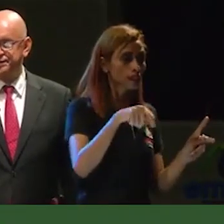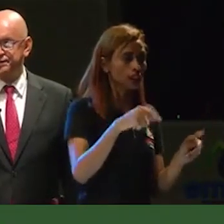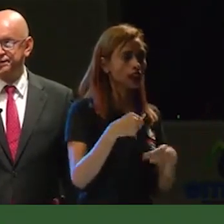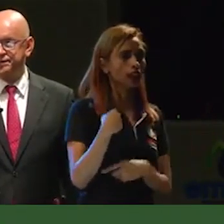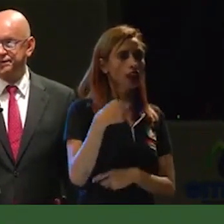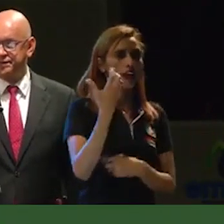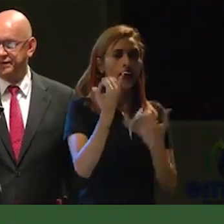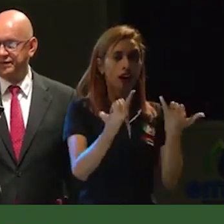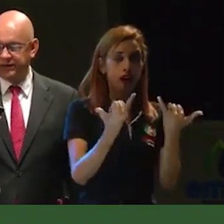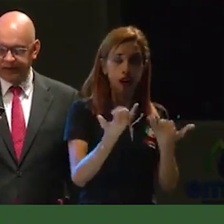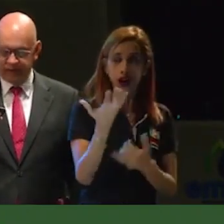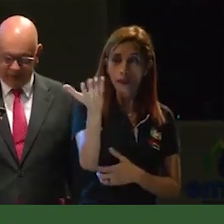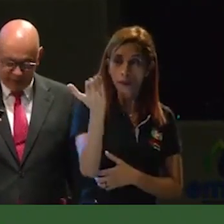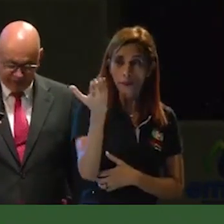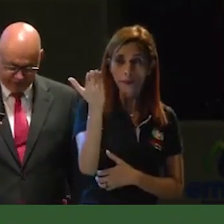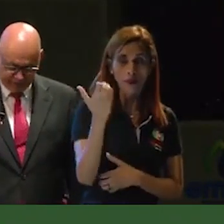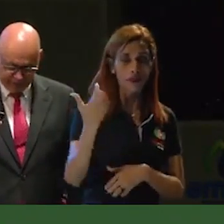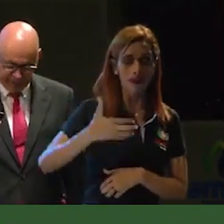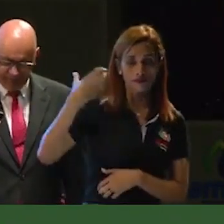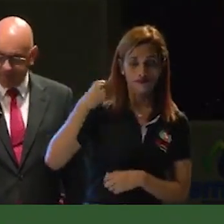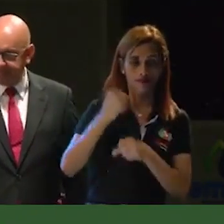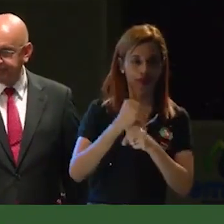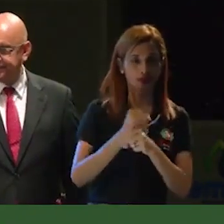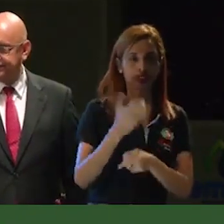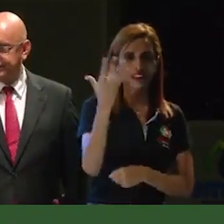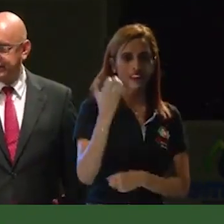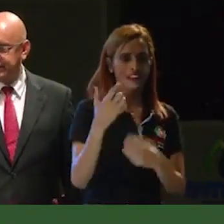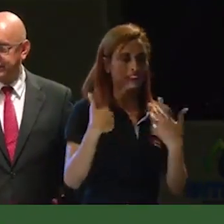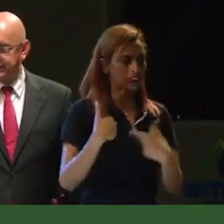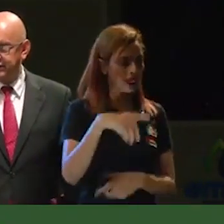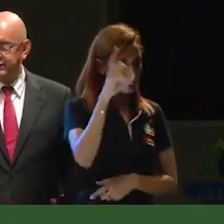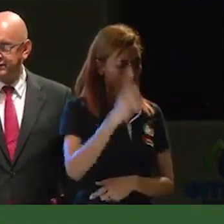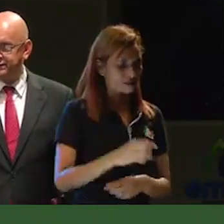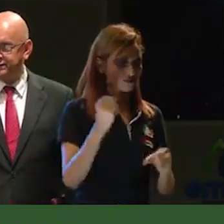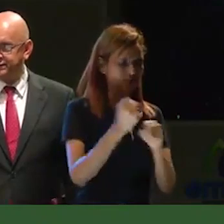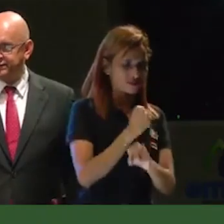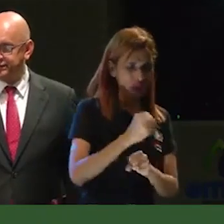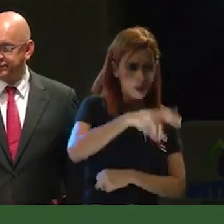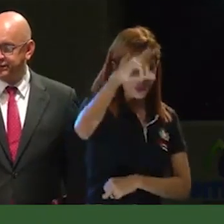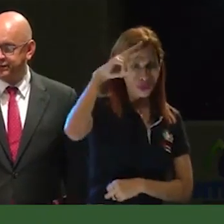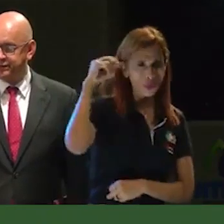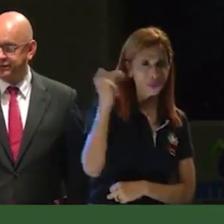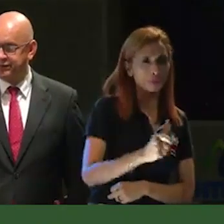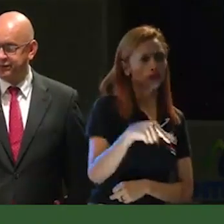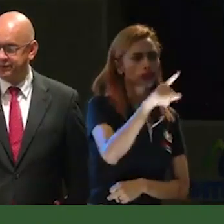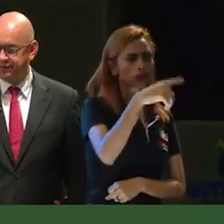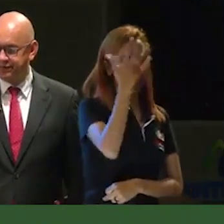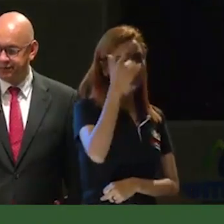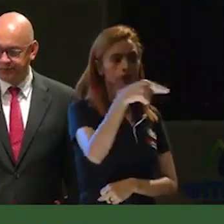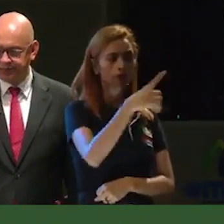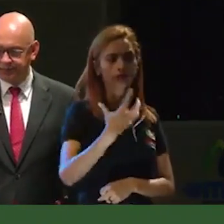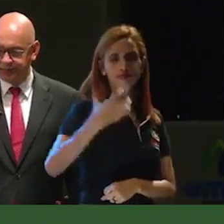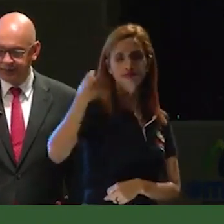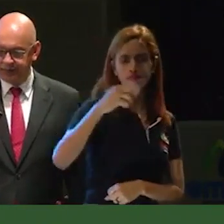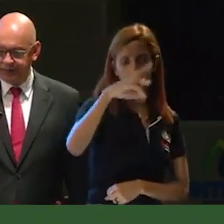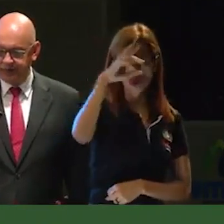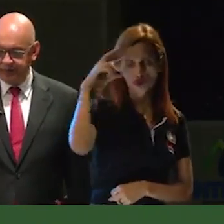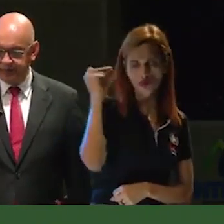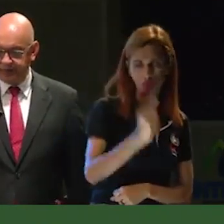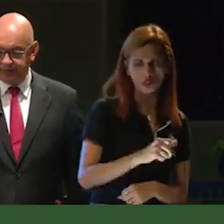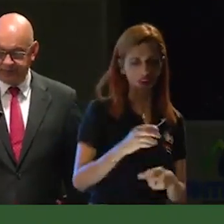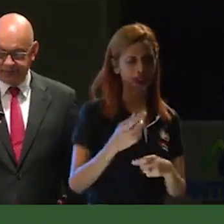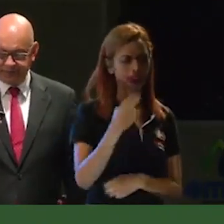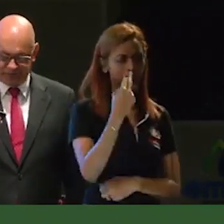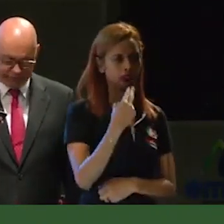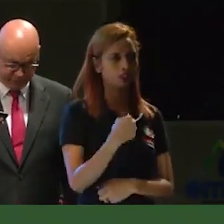pensionadas, que decidimos trabajar muy fuerte. Porque fueron ellos, con su esfuerzo, con su dedicación, con